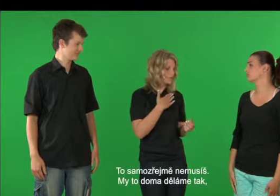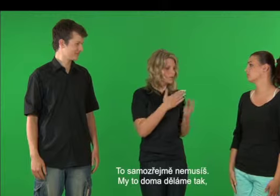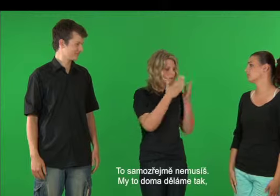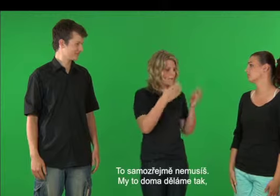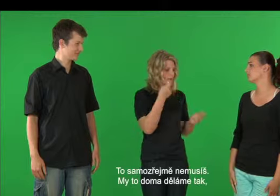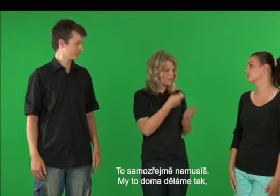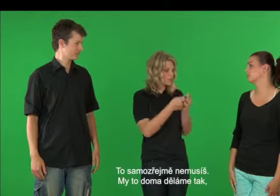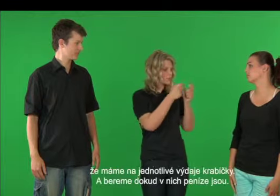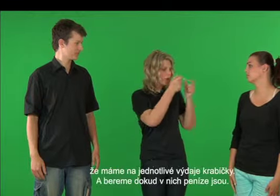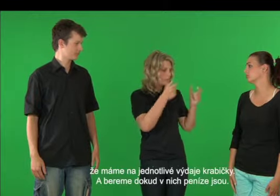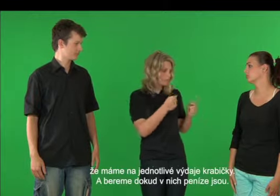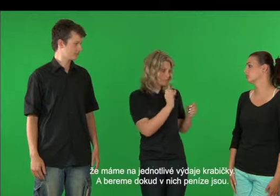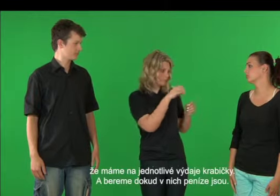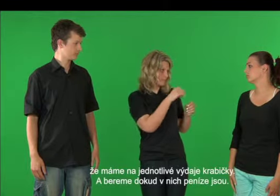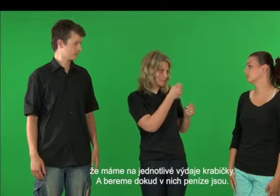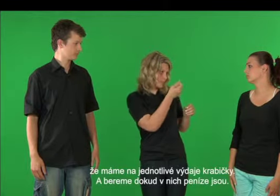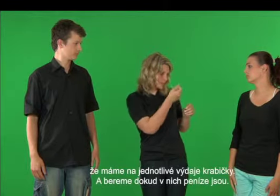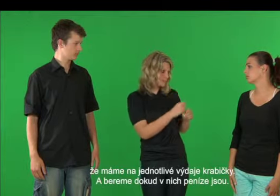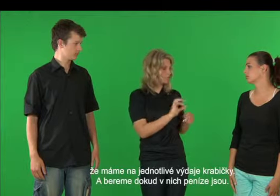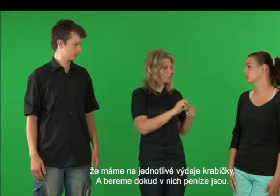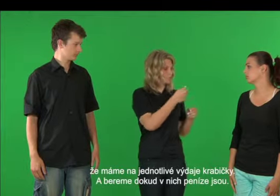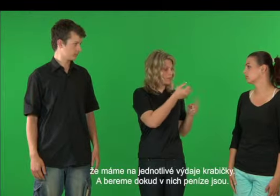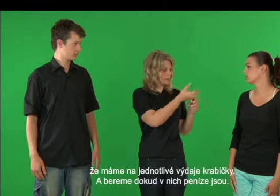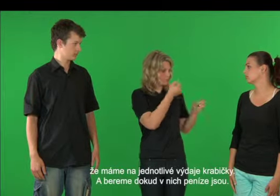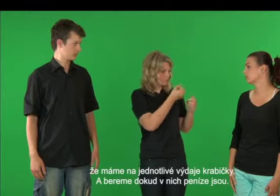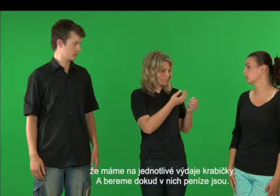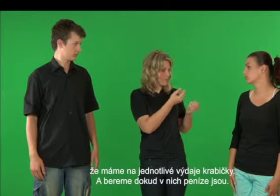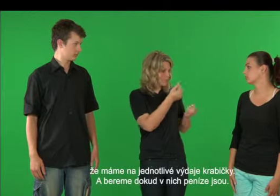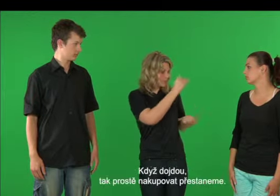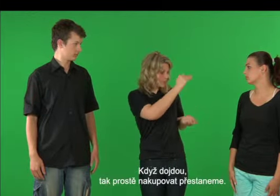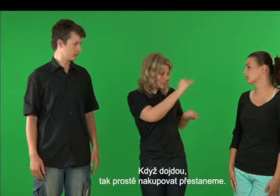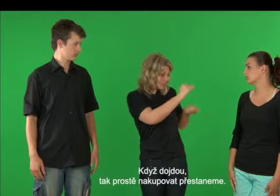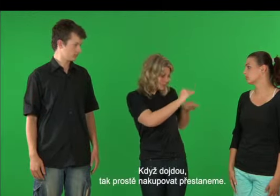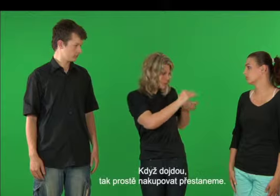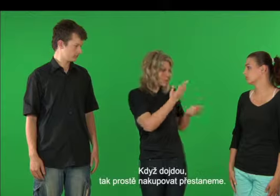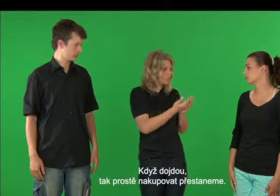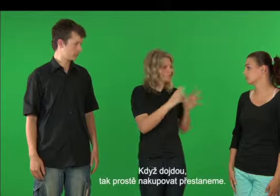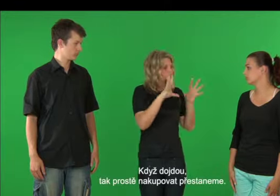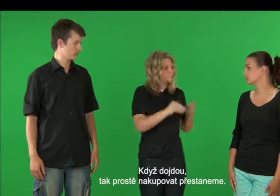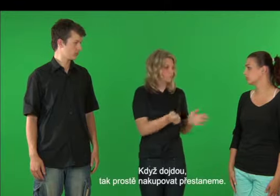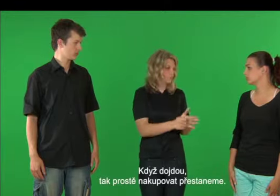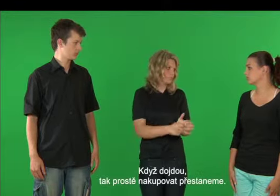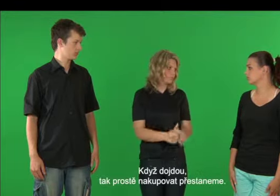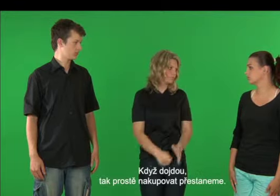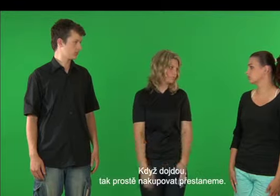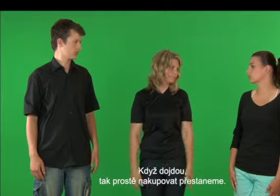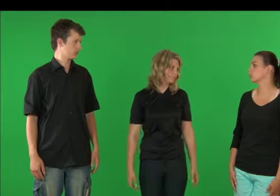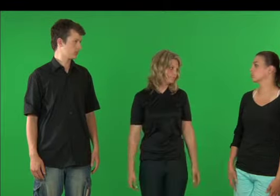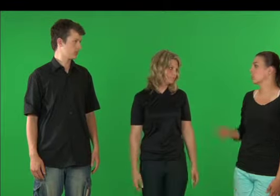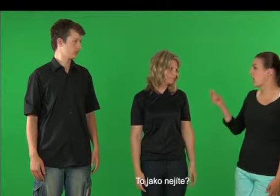Samozřejmě nemusíš. My to doma děláme tak, že máme jednotlivé výdaje krabičky a bereme do počních peníze jsou. Když dojdou, tak prostě nakupovat přestaneme.